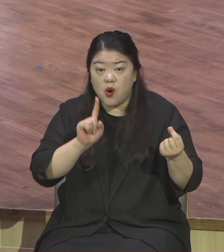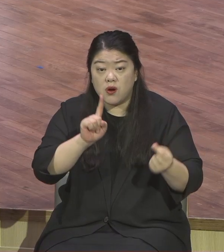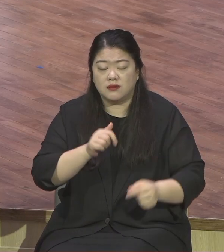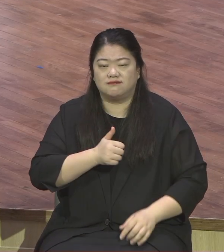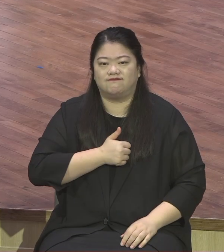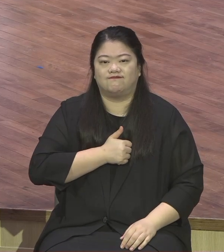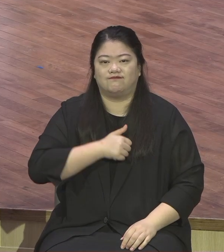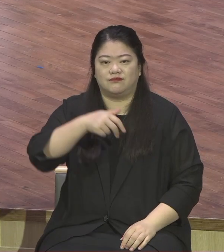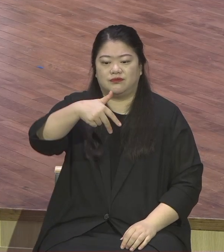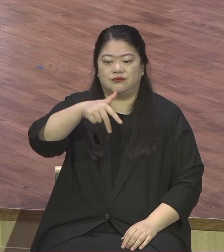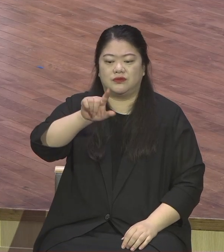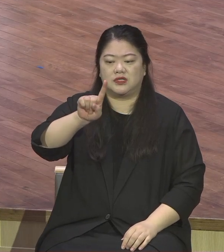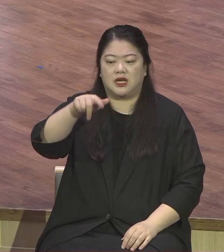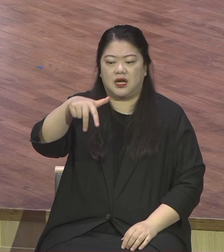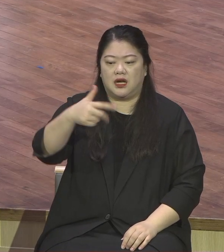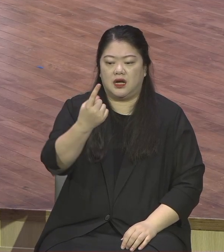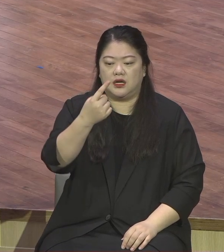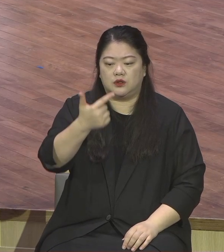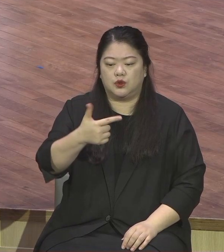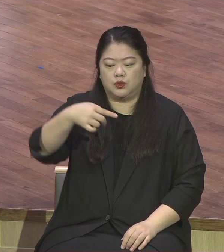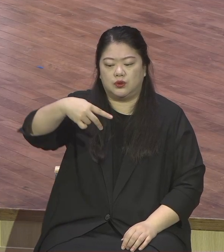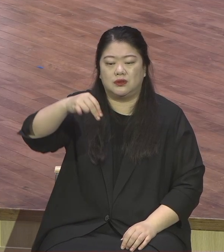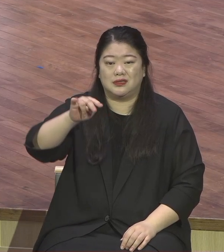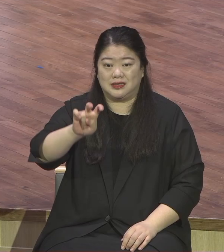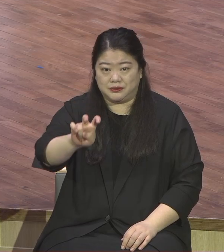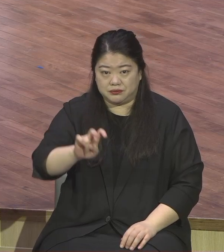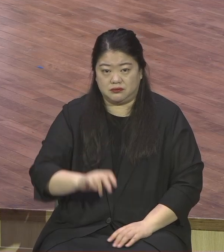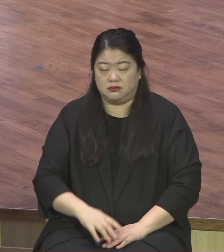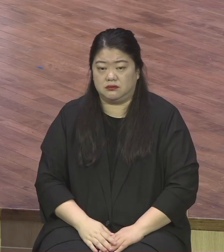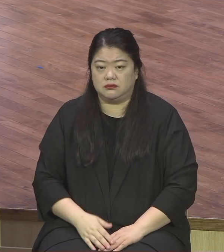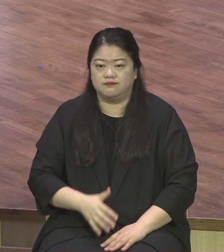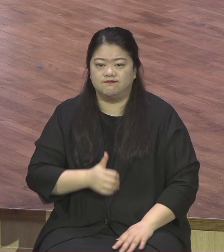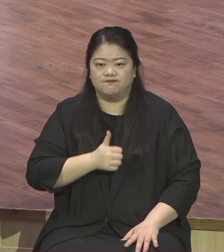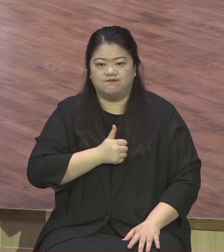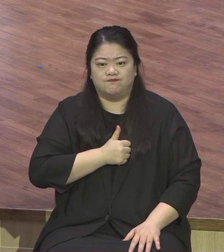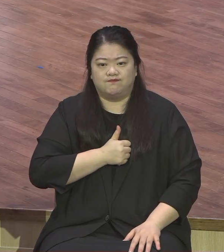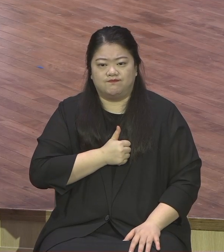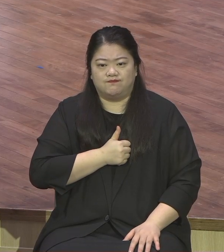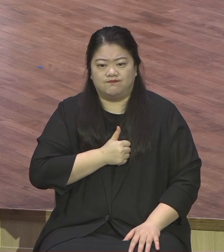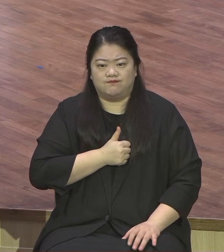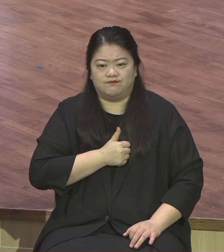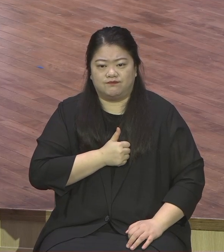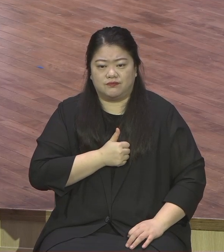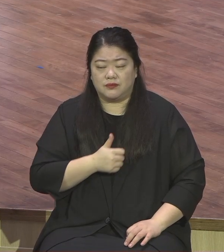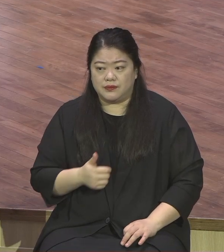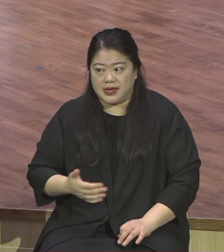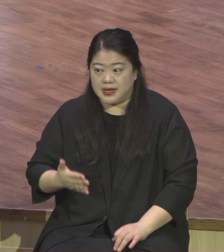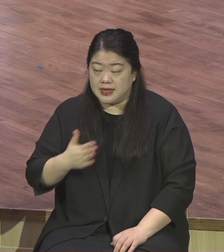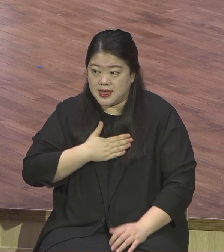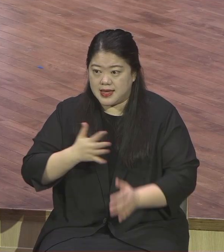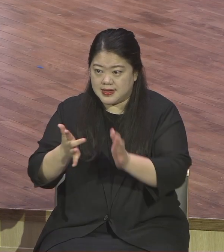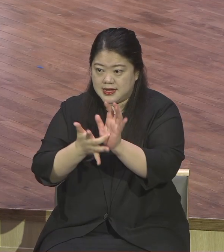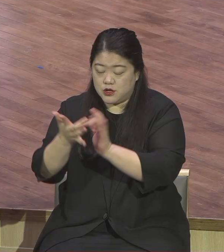재산 팔아가 다 헌금할 수 있어요. 심지어 친구들의 목숨도 바칠 수 있어요. 그런데 하나 못해요.